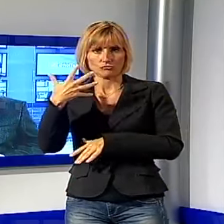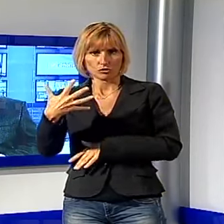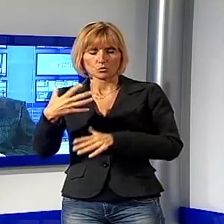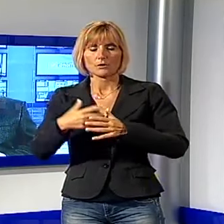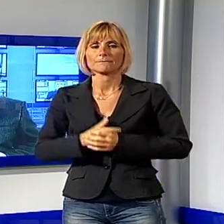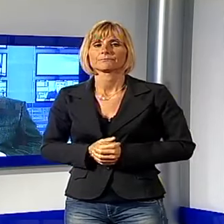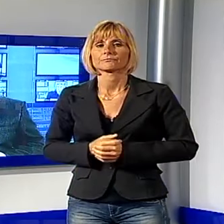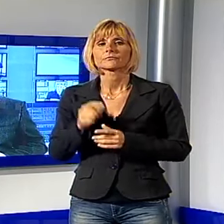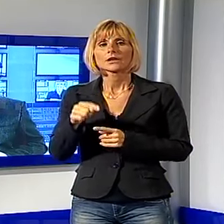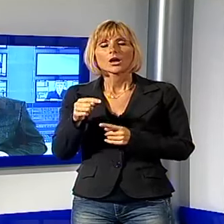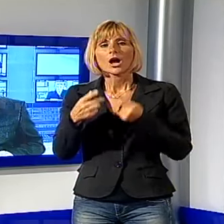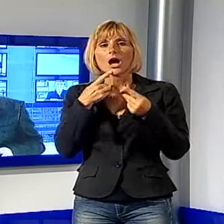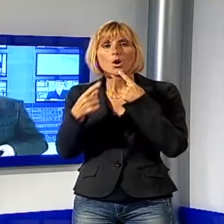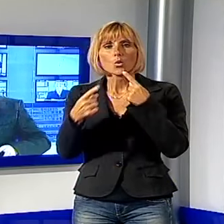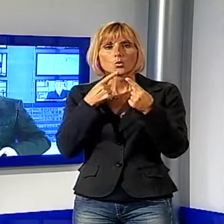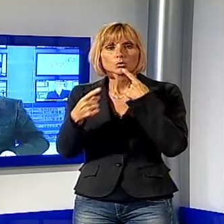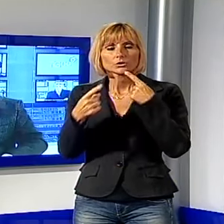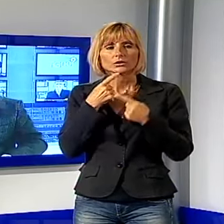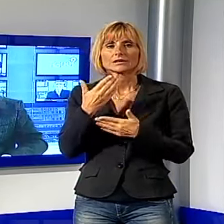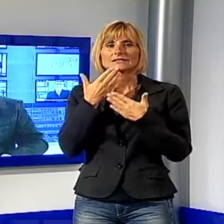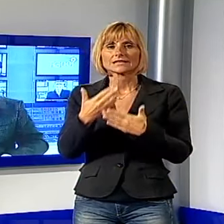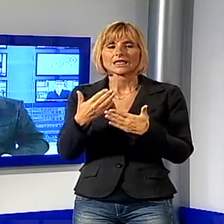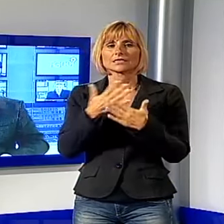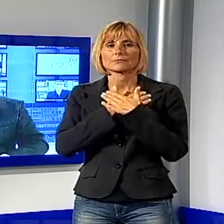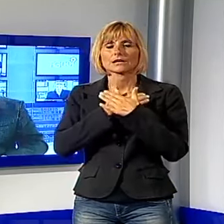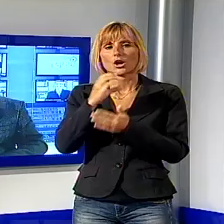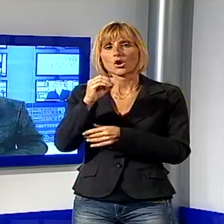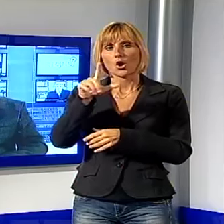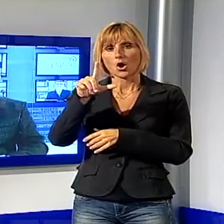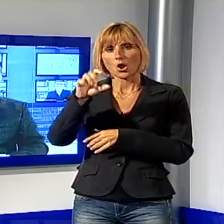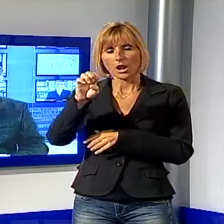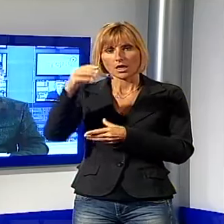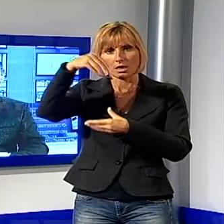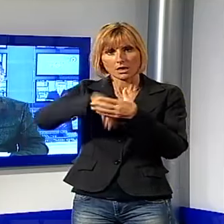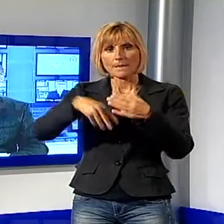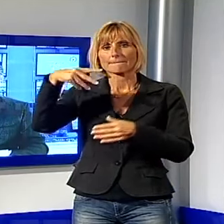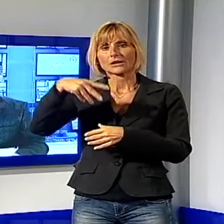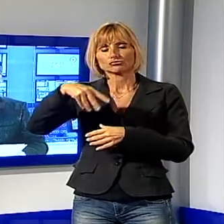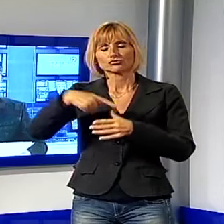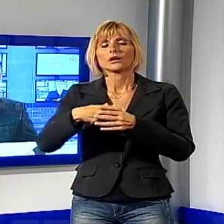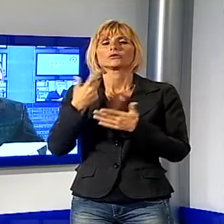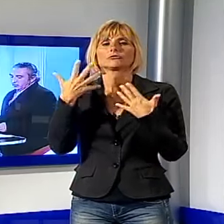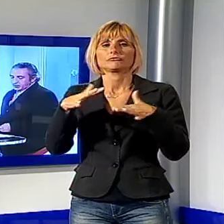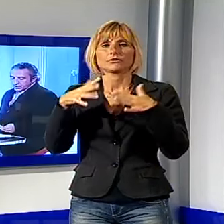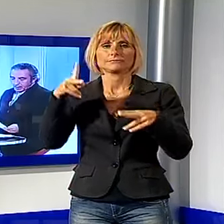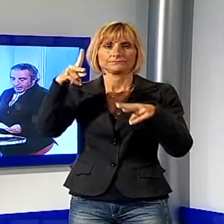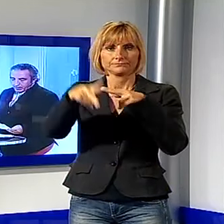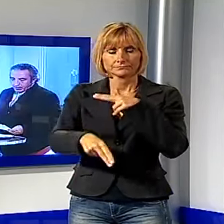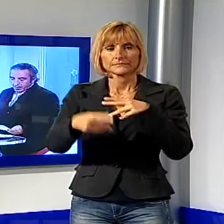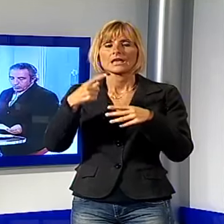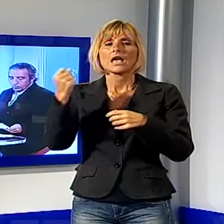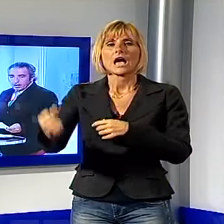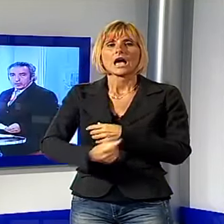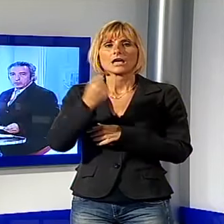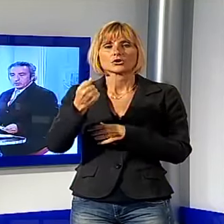'auditorium del polo didattico e formativo di Santa Maria a Colla nel complesso di Maggiano si è svolta l'inaugurazione dell'anno